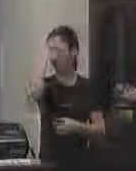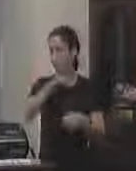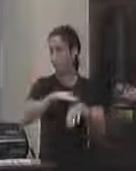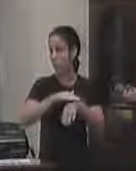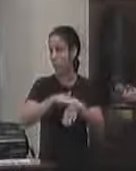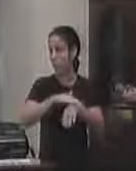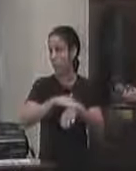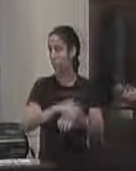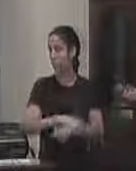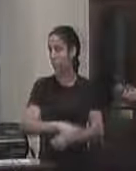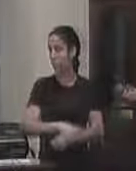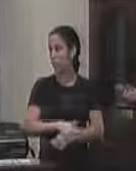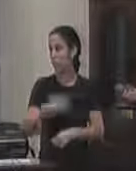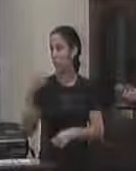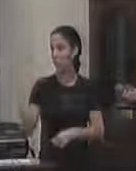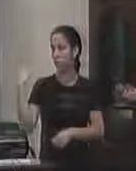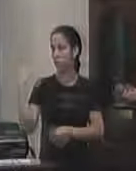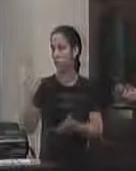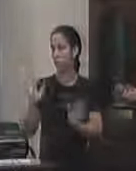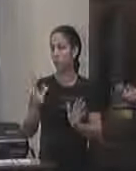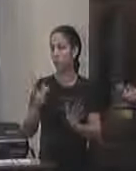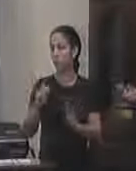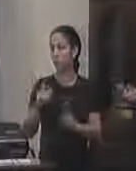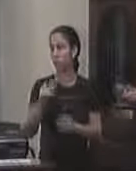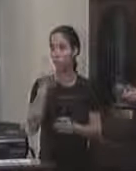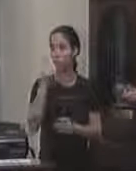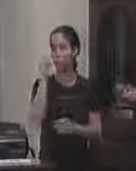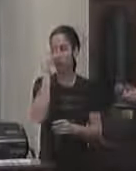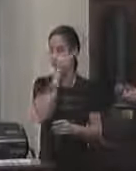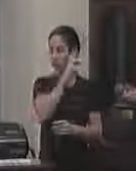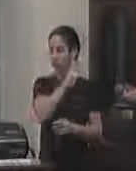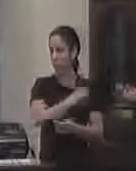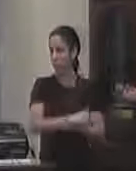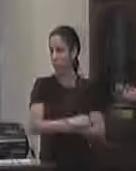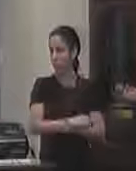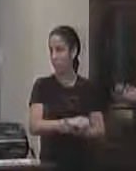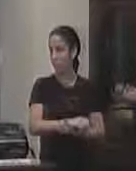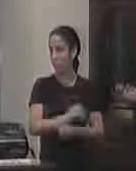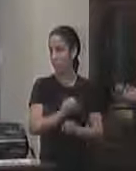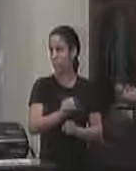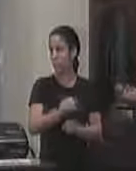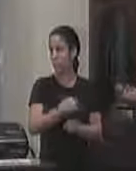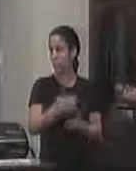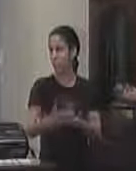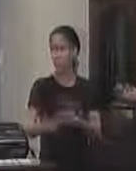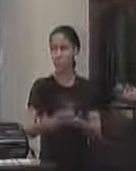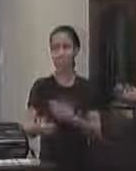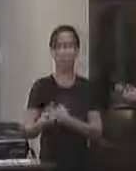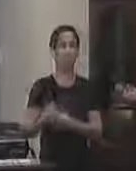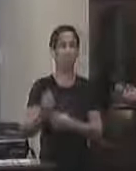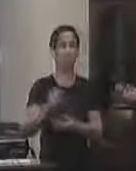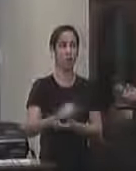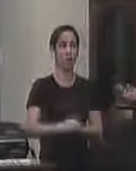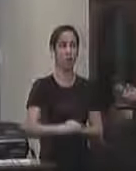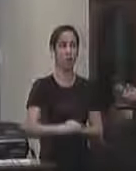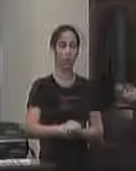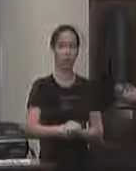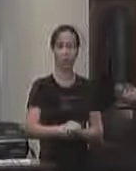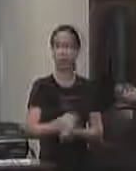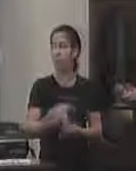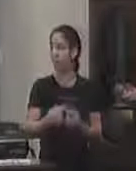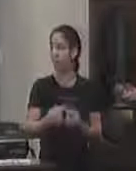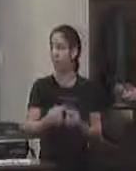conversando outro dia ele passou das dificuldades e disse que a educação também está perdendo dinheiro porque está vindo